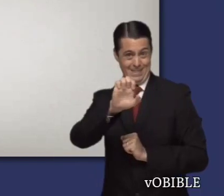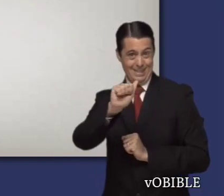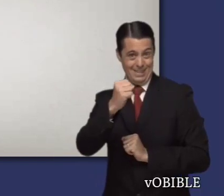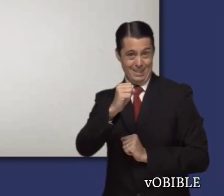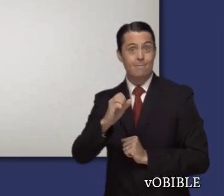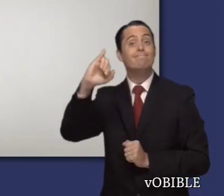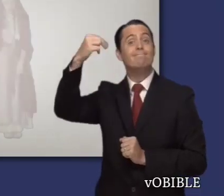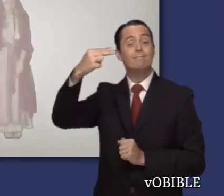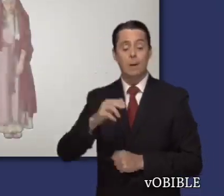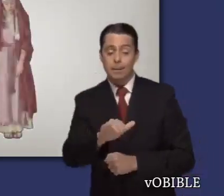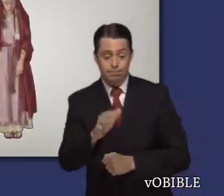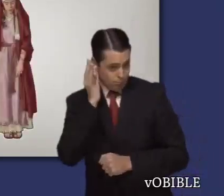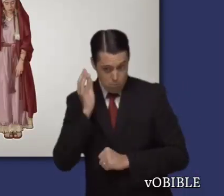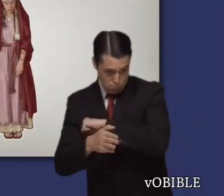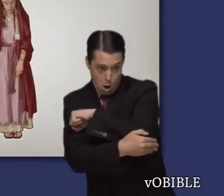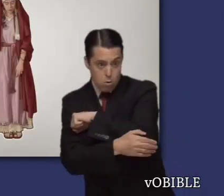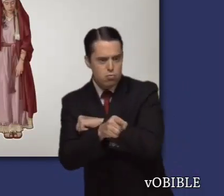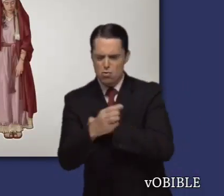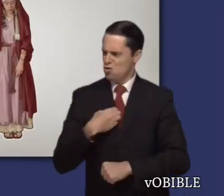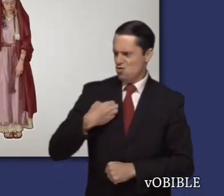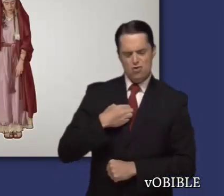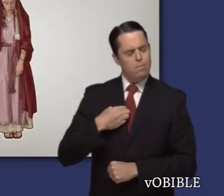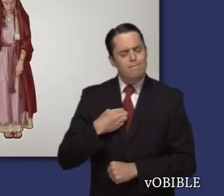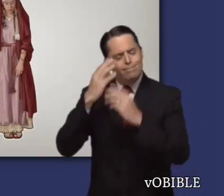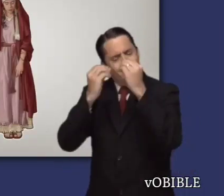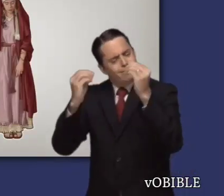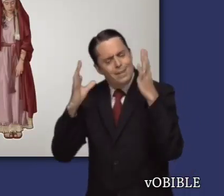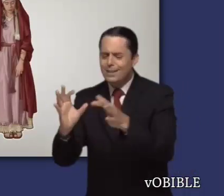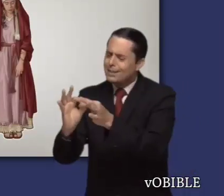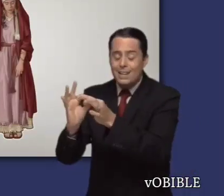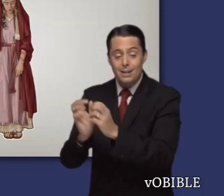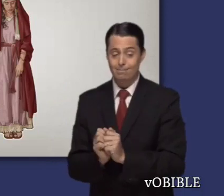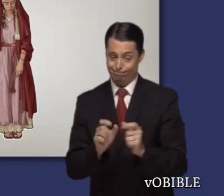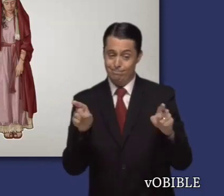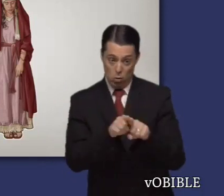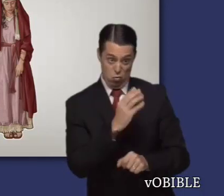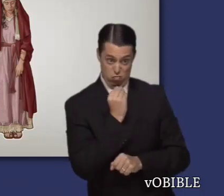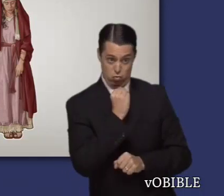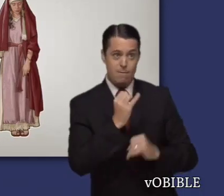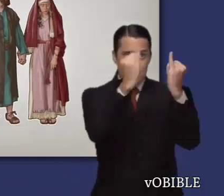El capítulo 3 contiene las instrucciones de Jehová para que acepte de nuevo a su esposa infiel.